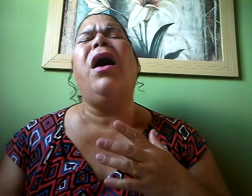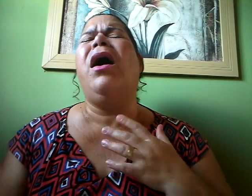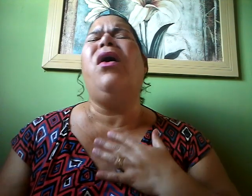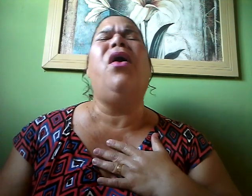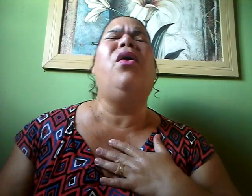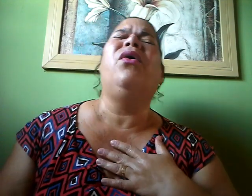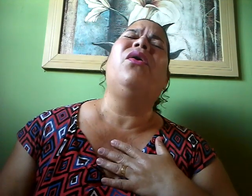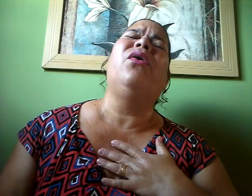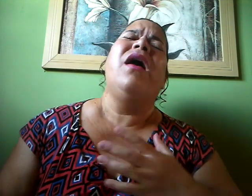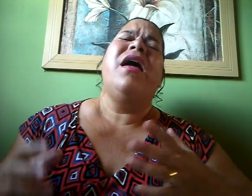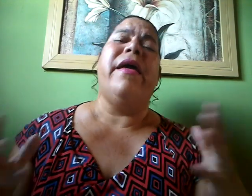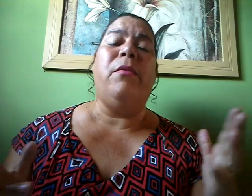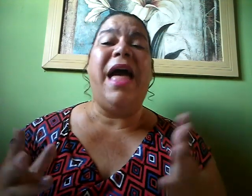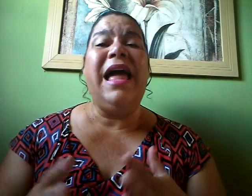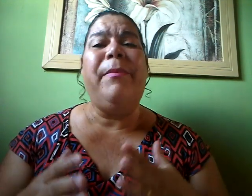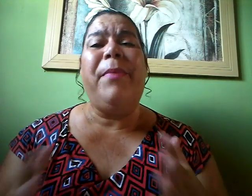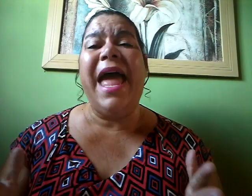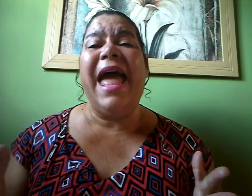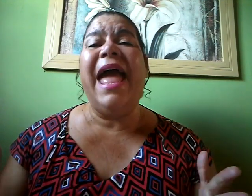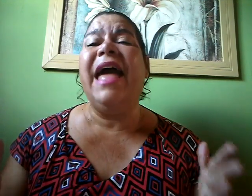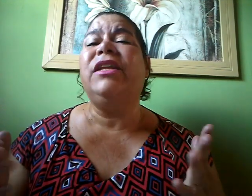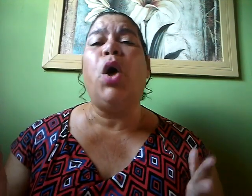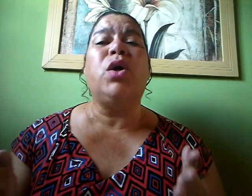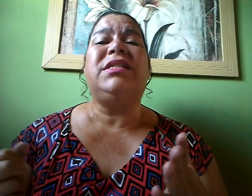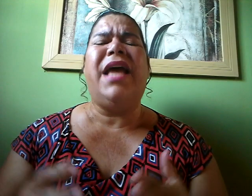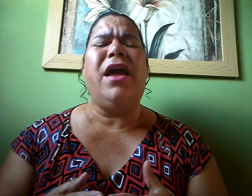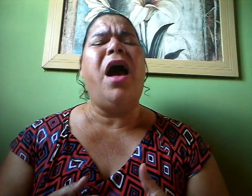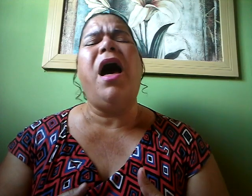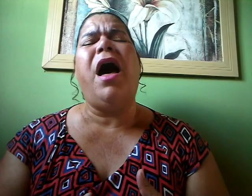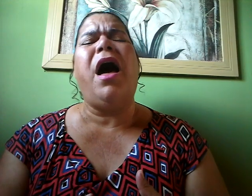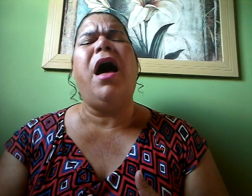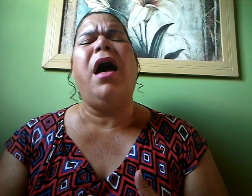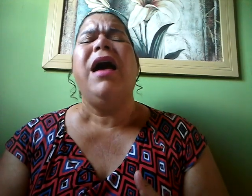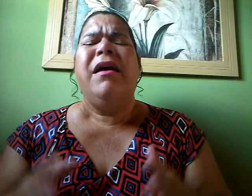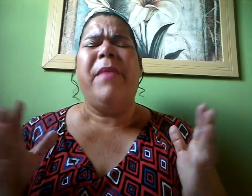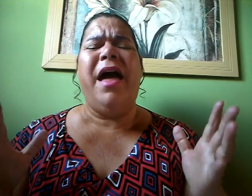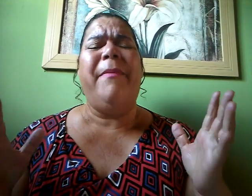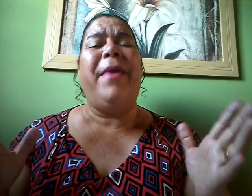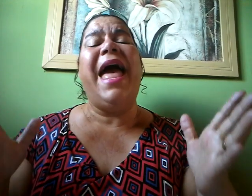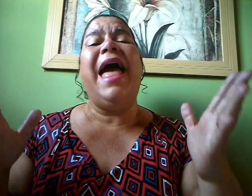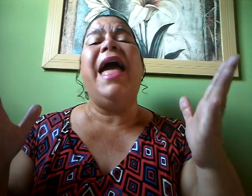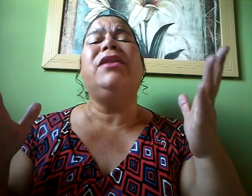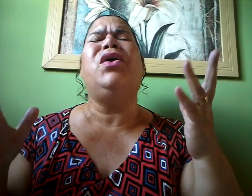Eu me arrependo Eu me Me arrependo